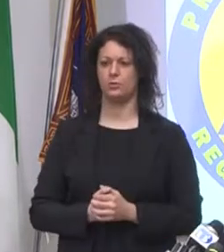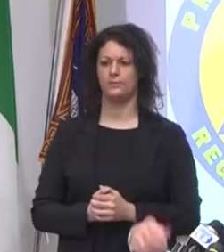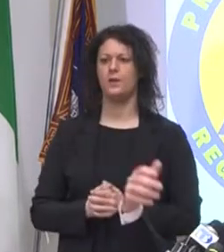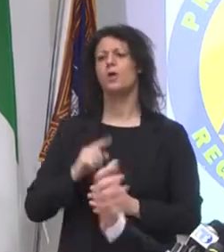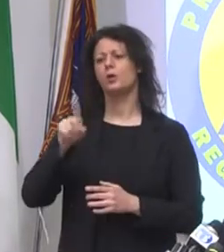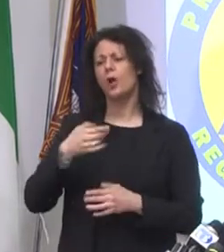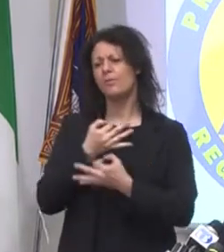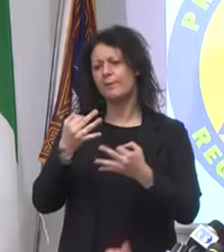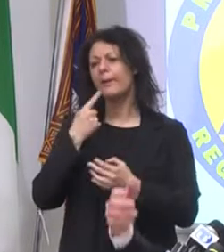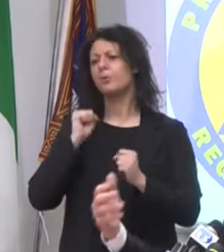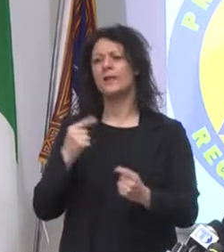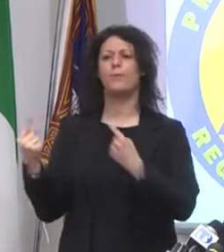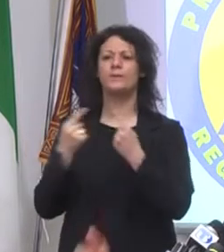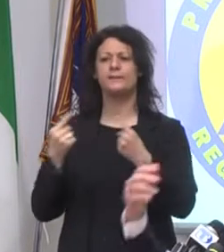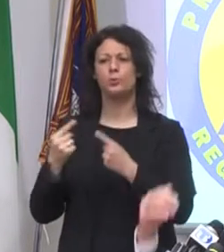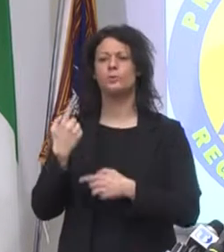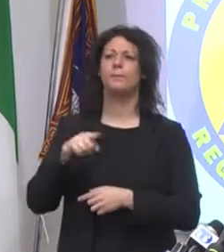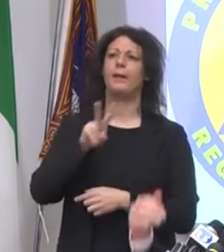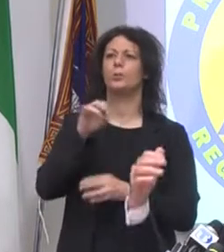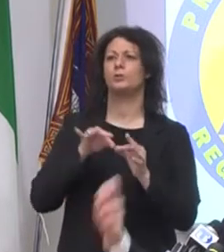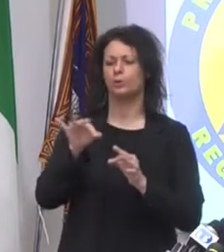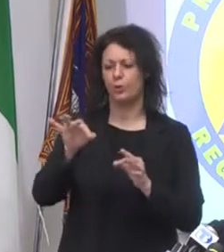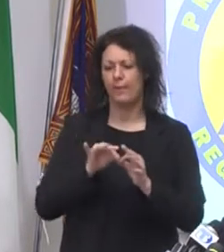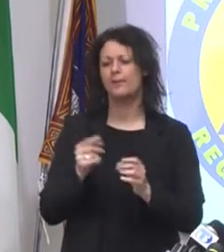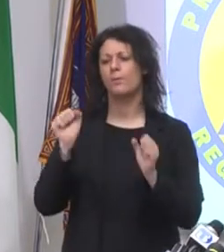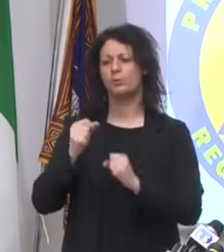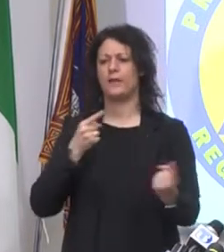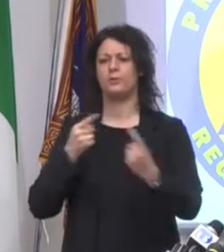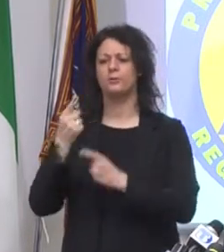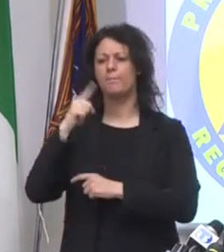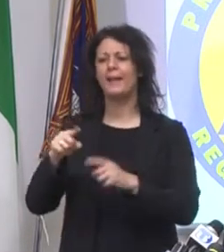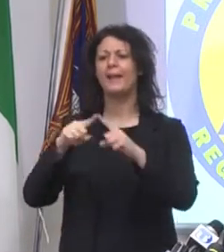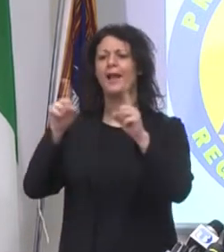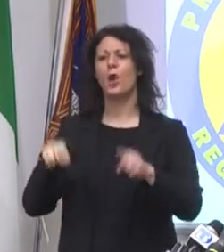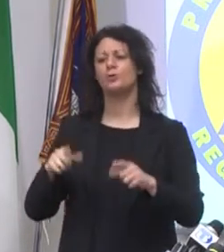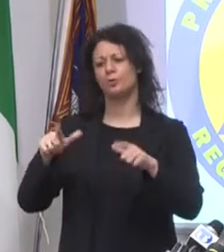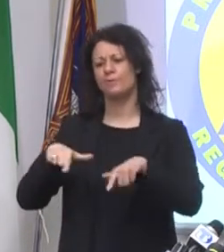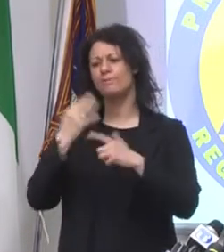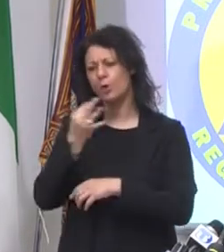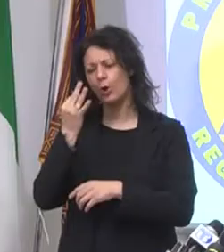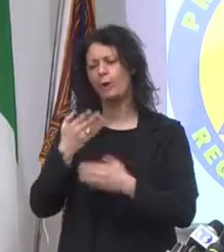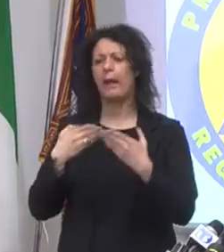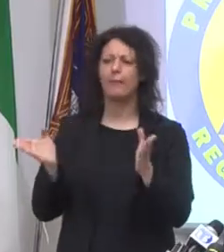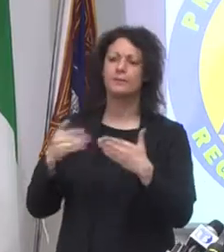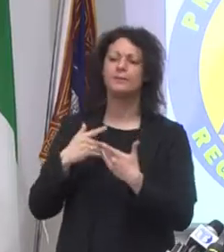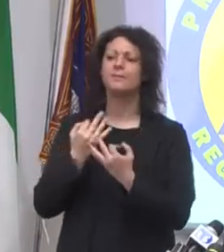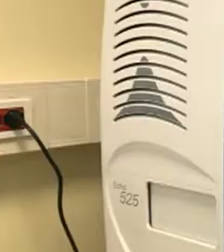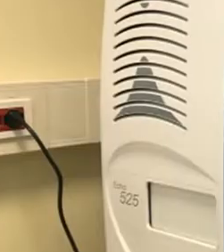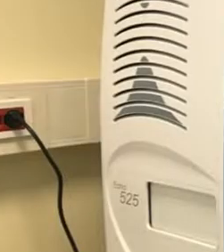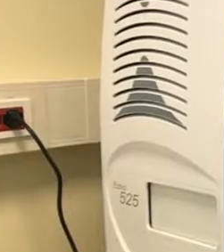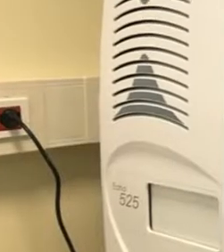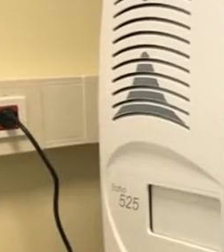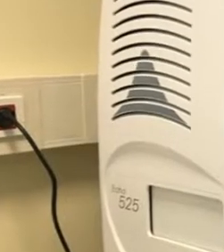metri da casa, se il negozio dei fiori sarà aperto o no, se altro. Però la messa in sicurezza dei cittadini viene prima di tutto.